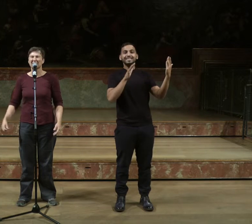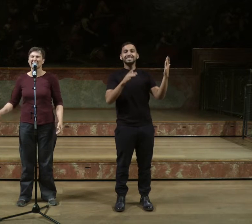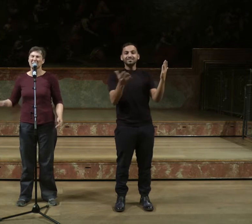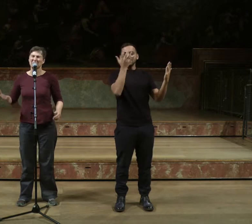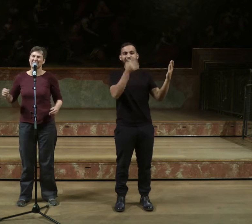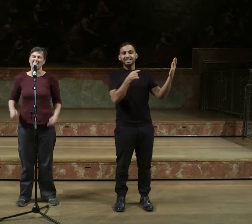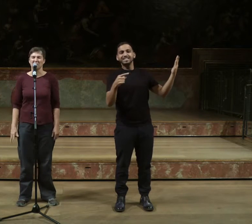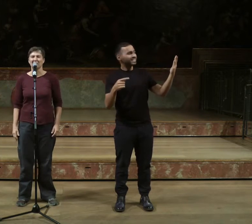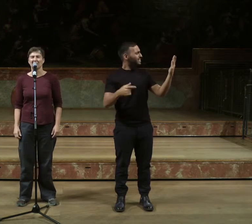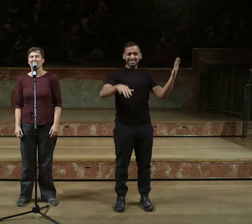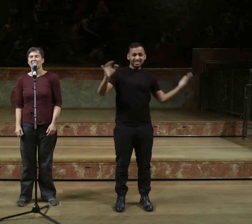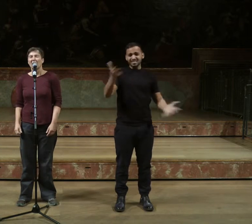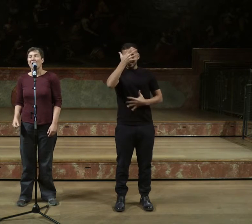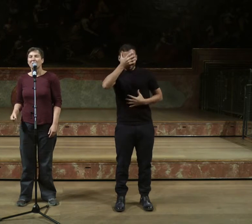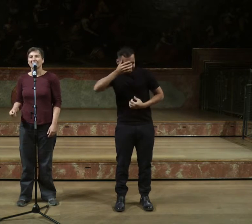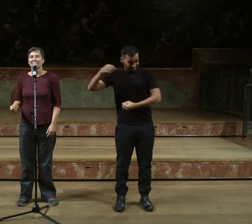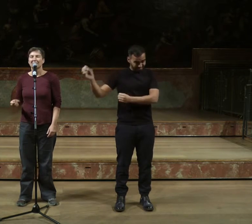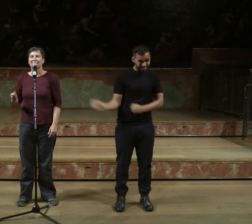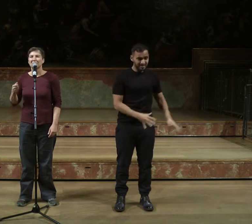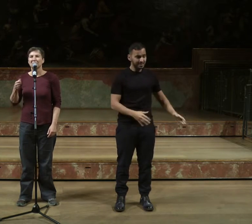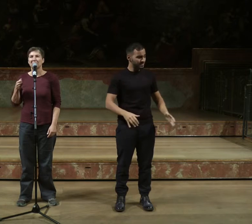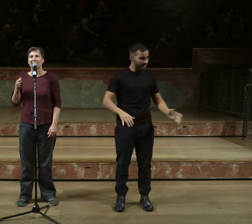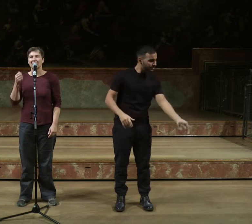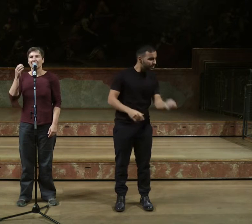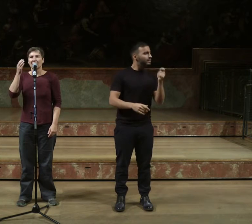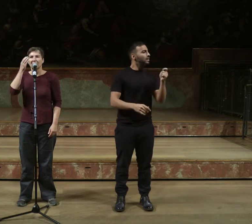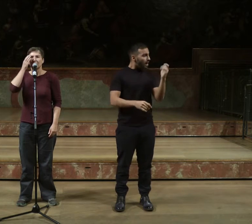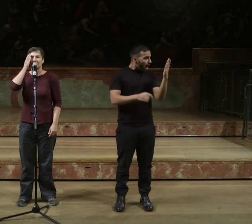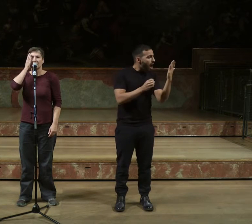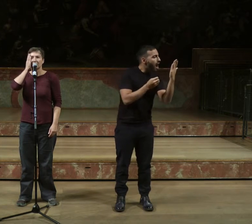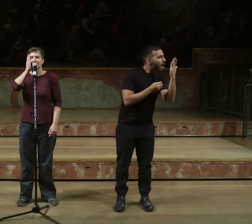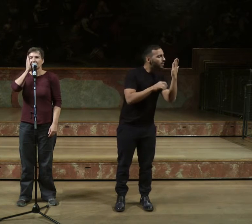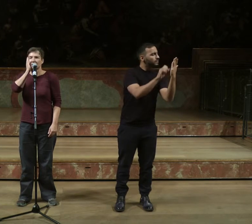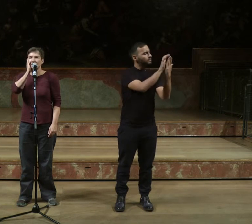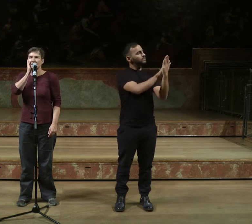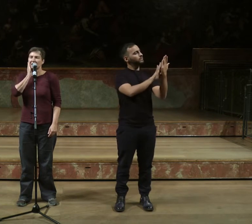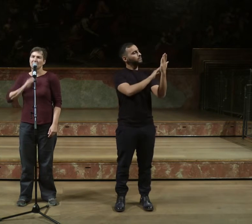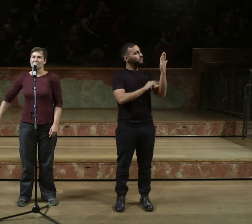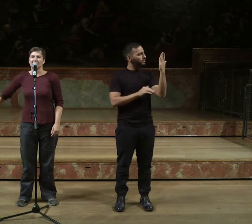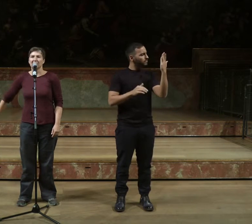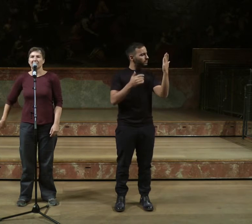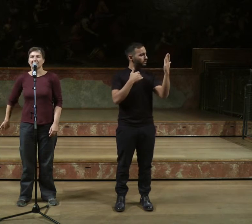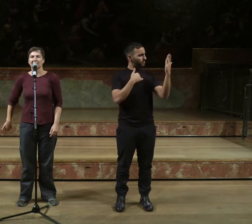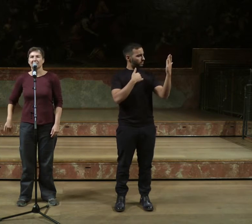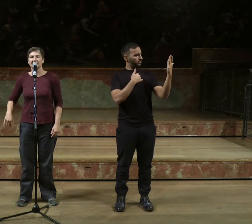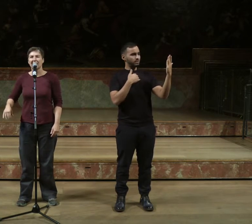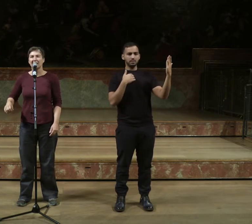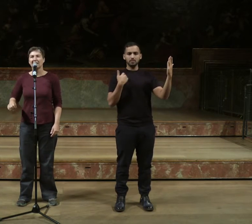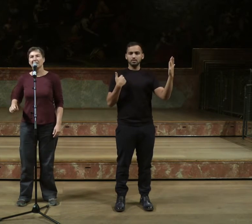Strip down, hauch auf den Spiegel, wisch dir die Rolle vom Gesicht. Sei nicht